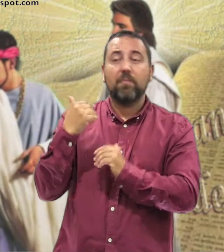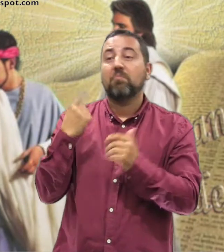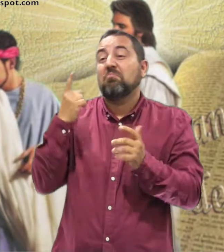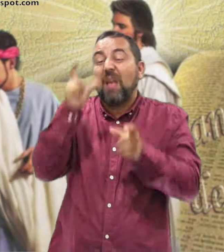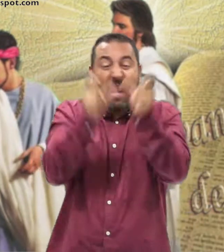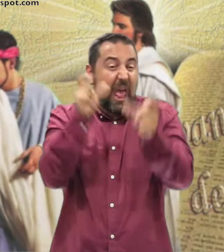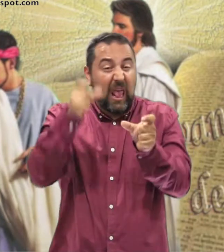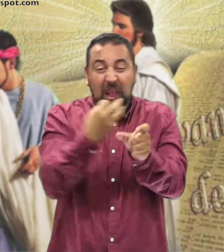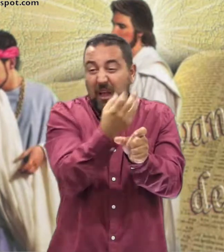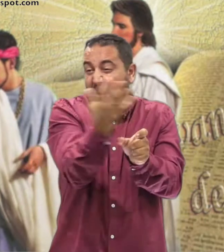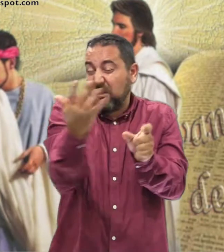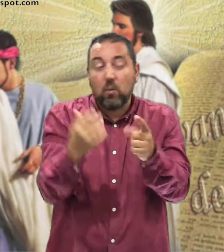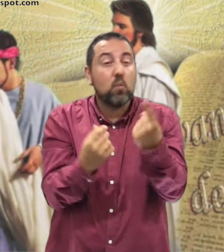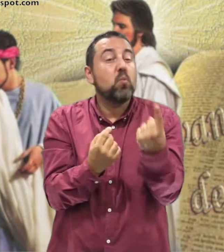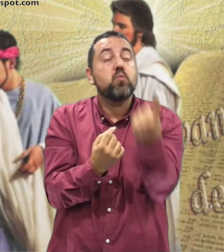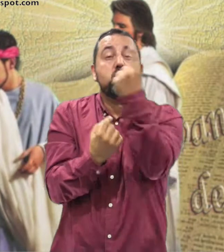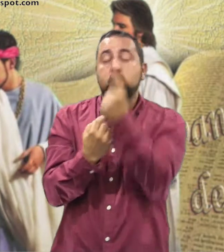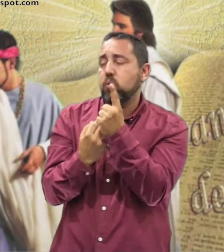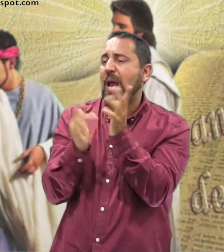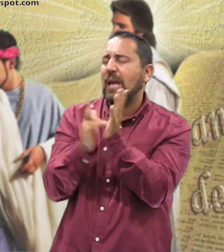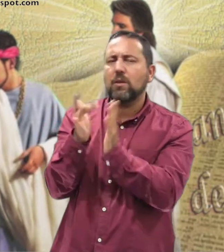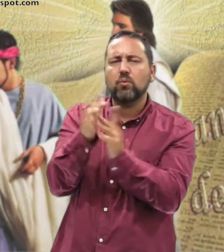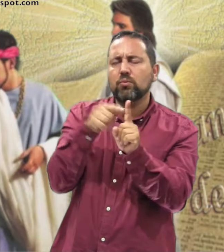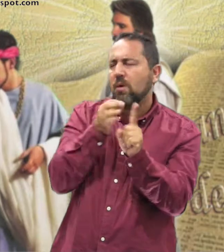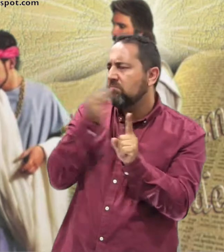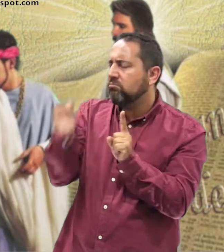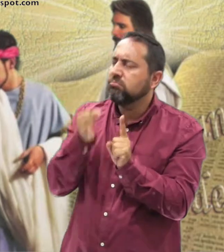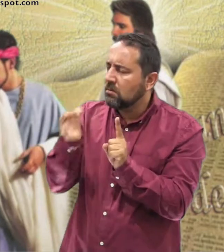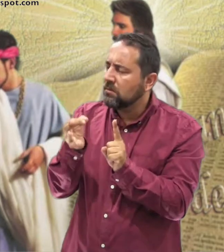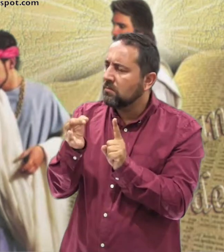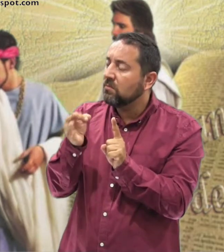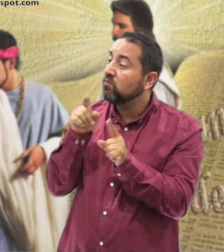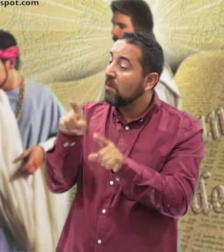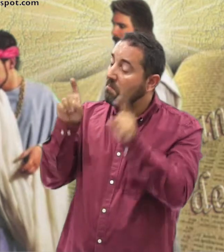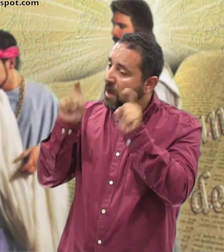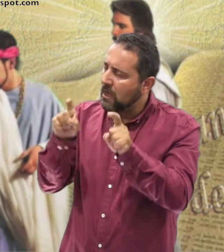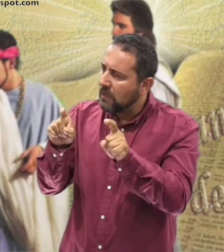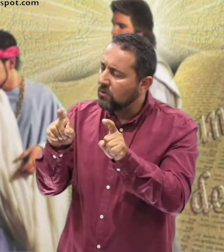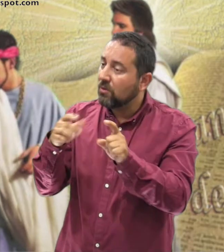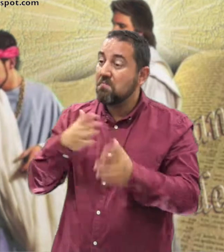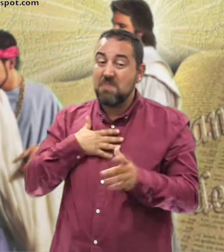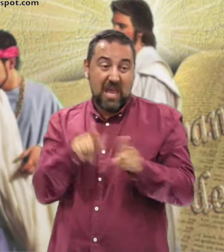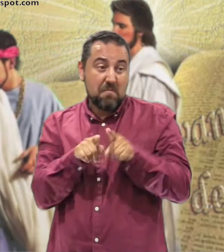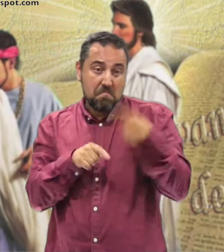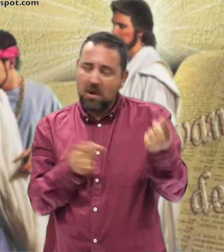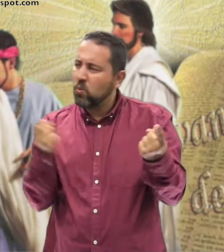tiempo Dijo uno De entre la gente A Jesús Maestro Dile a mi